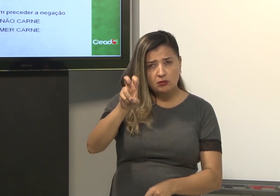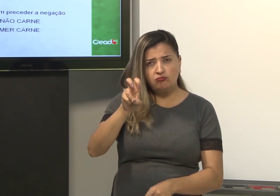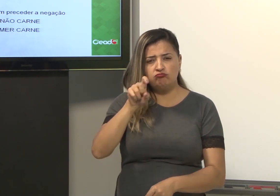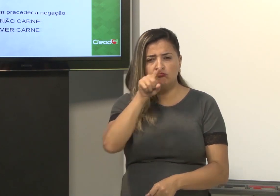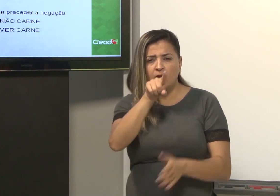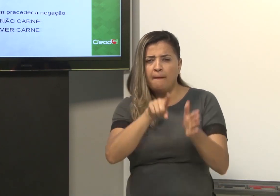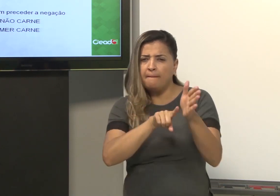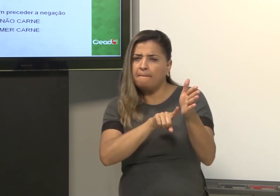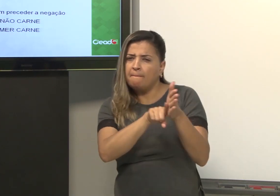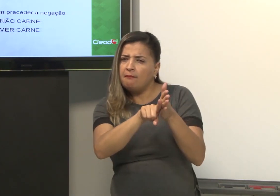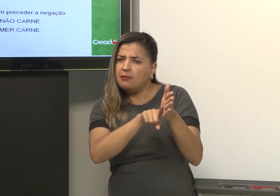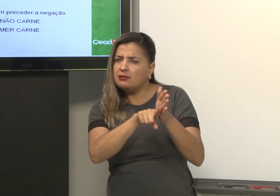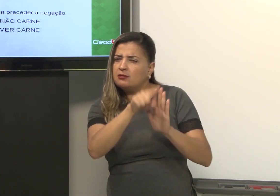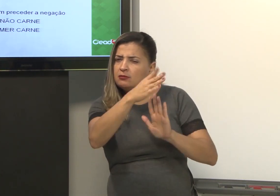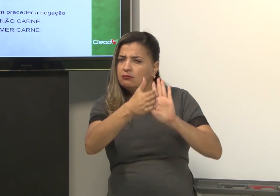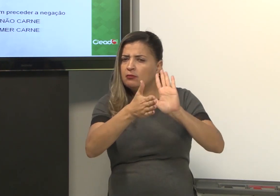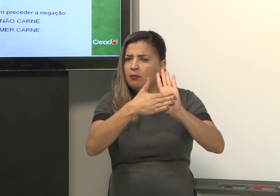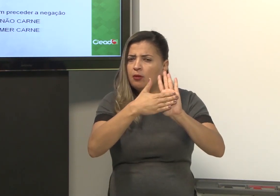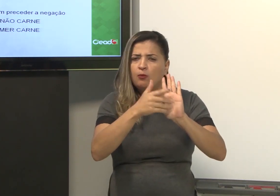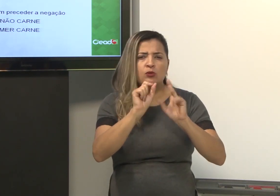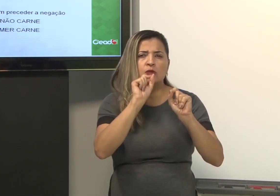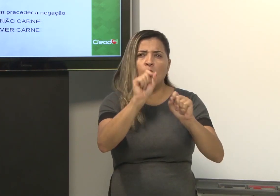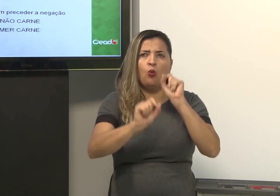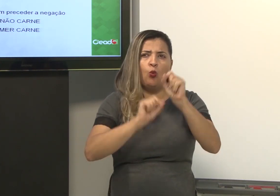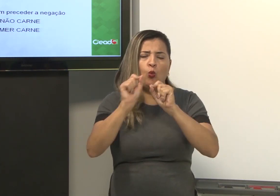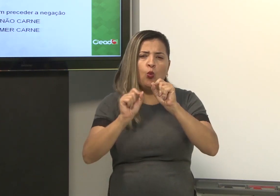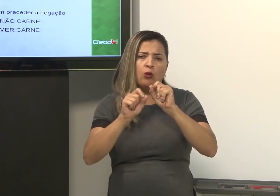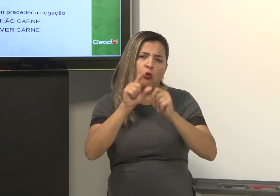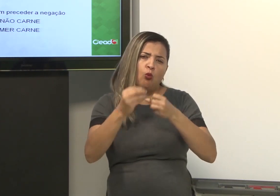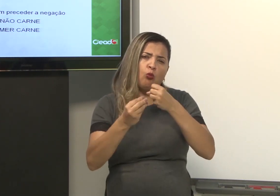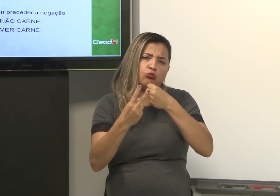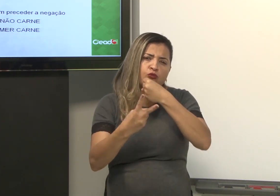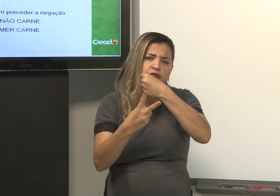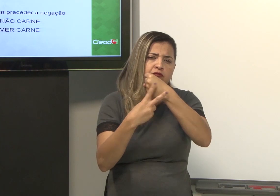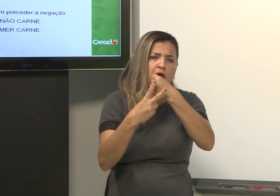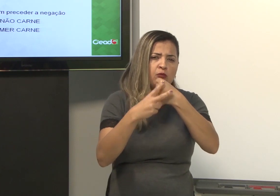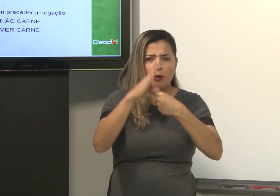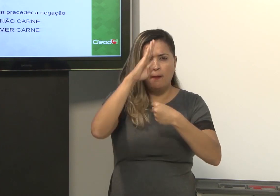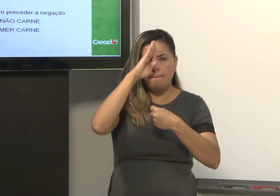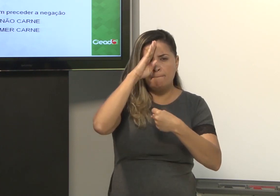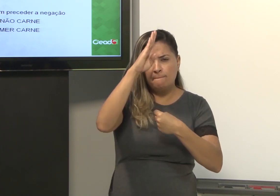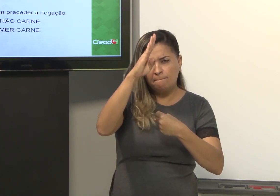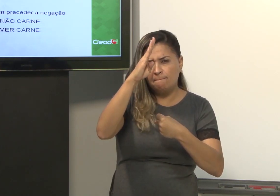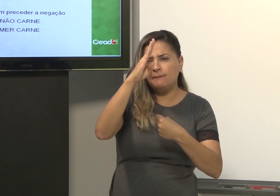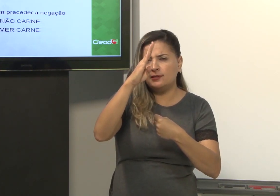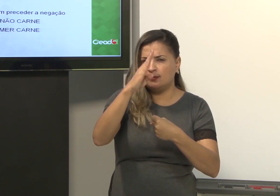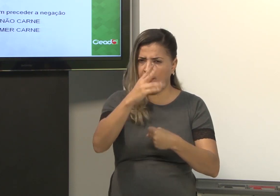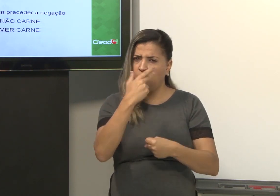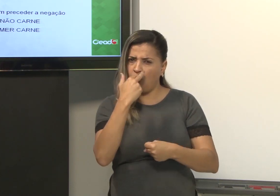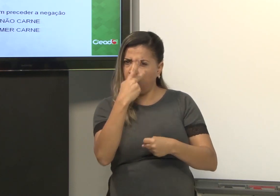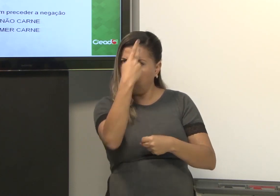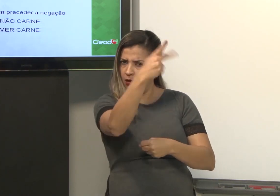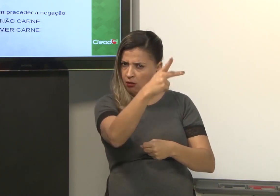do ano de 1995, em sua pesquisa, proposta dele, ele propõe o quê? Que os verbos